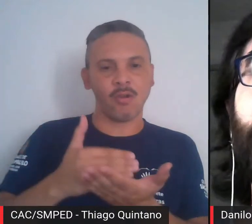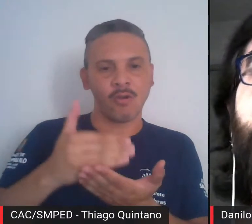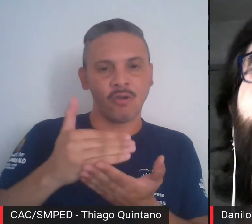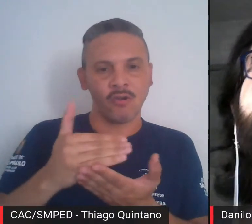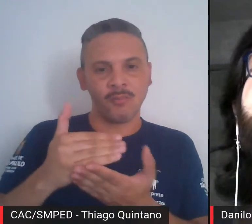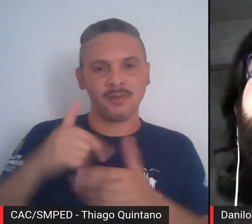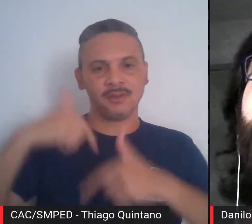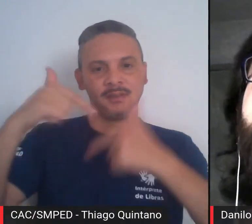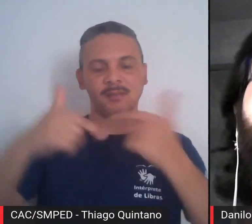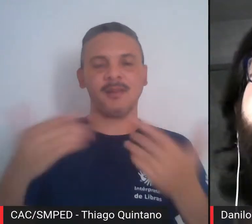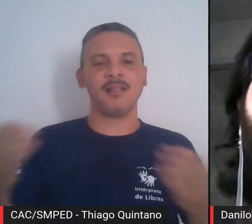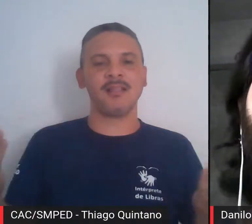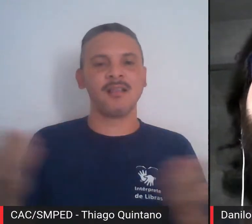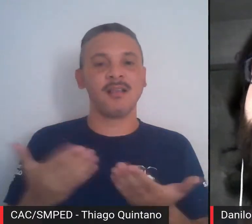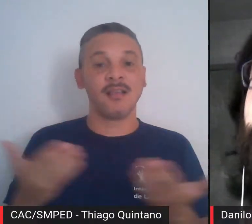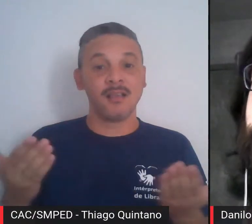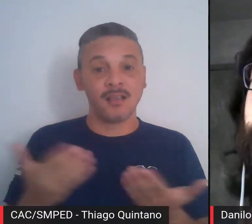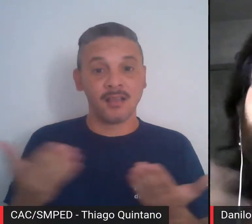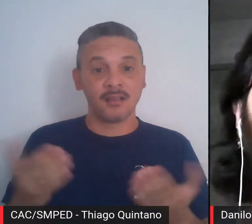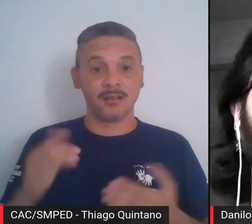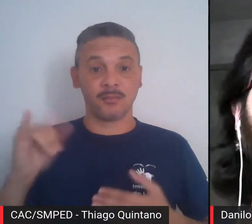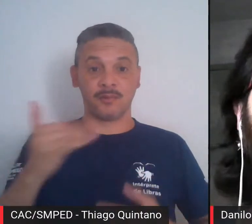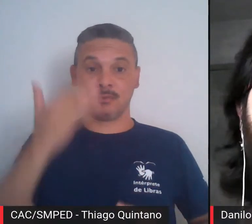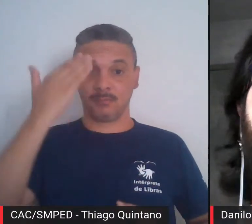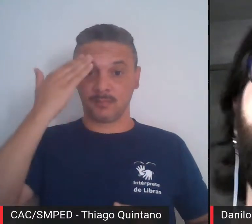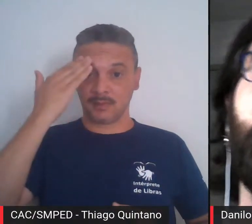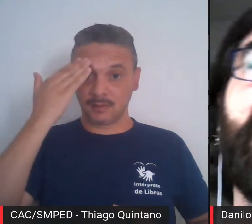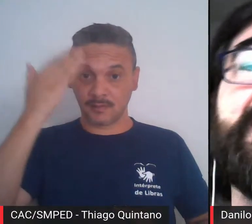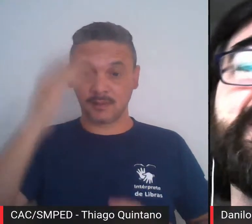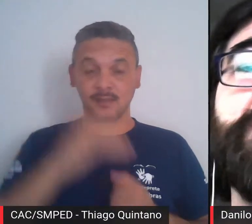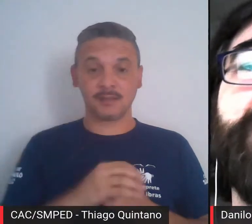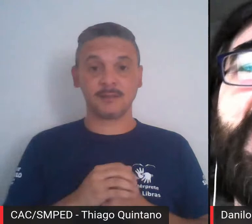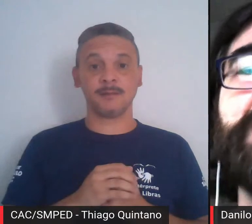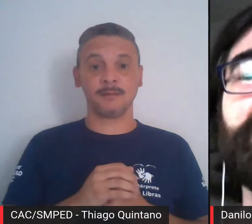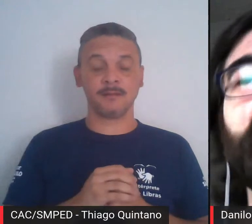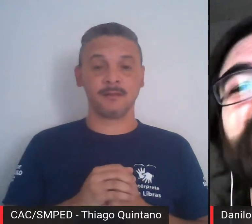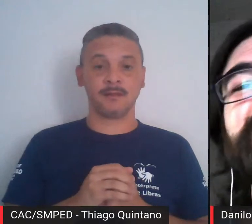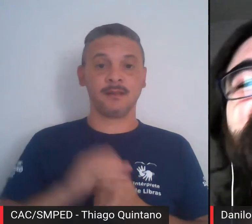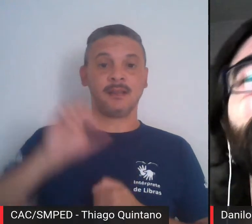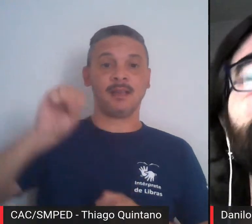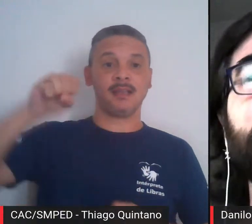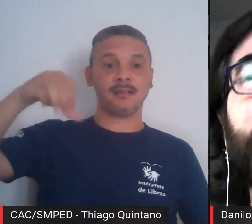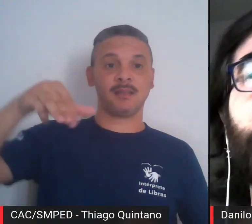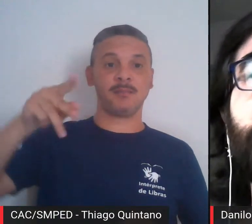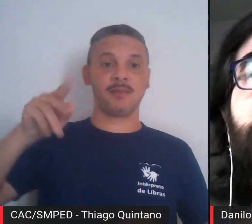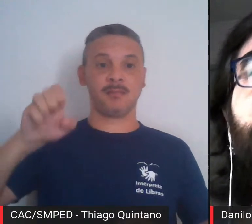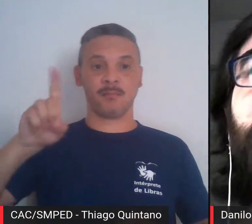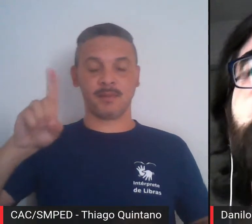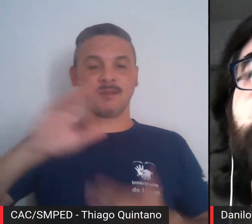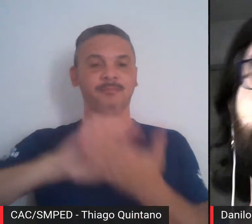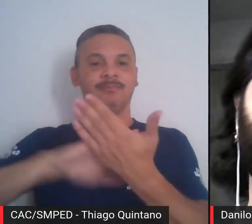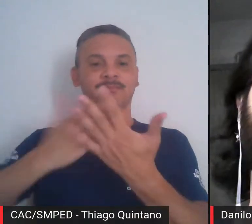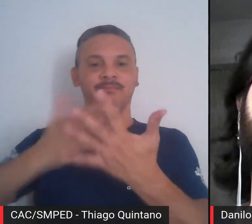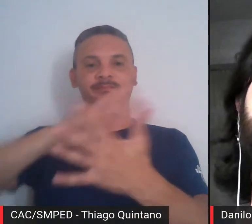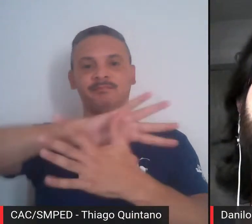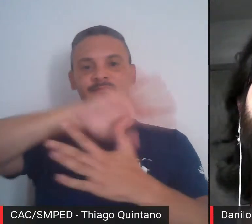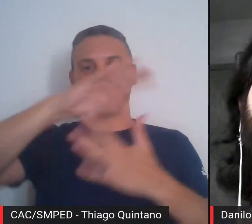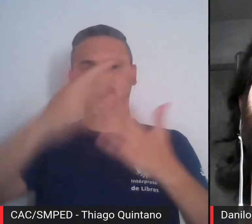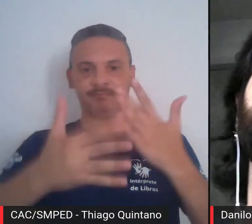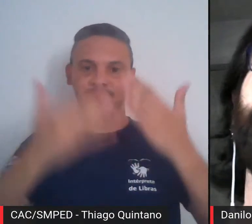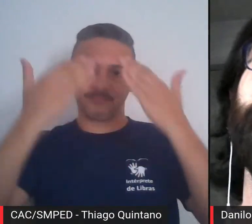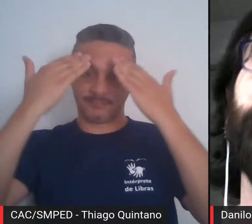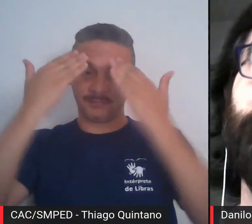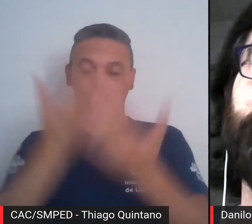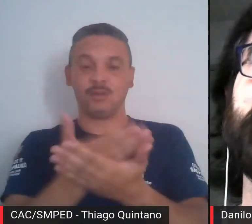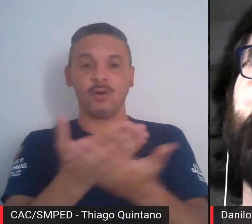aos nossos trabalhos. Aproveito para agradecer a SMPED pela sessão dos intérpretes de Libras e agradecer